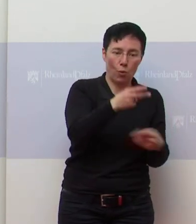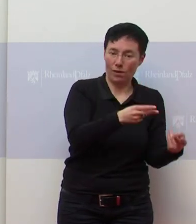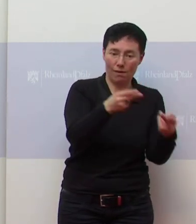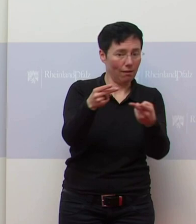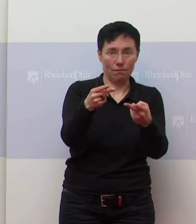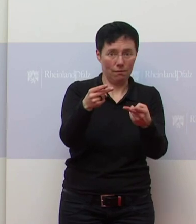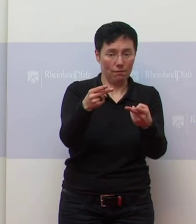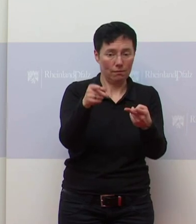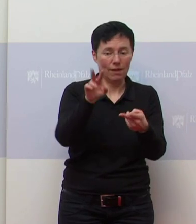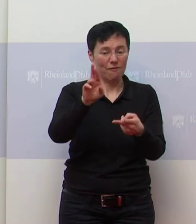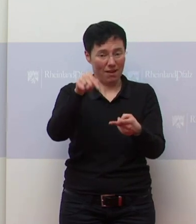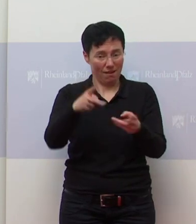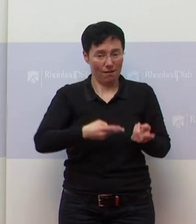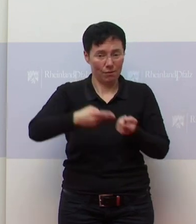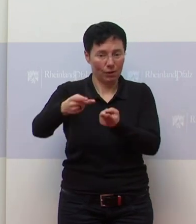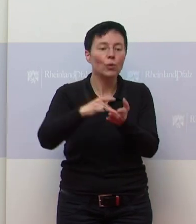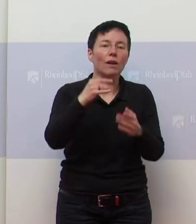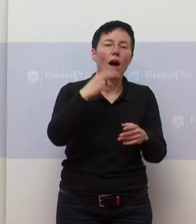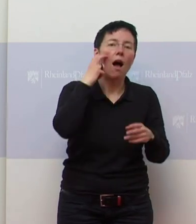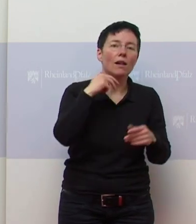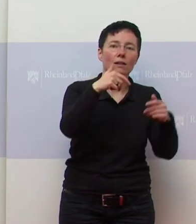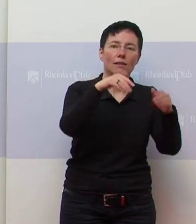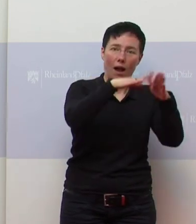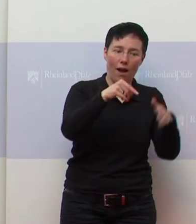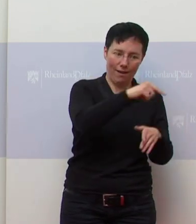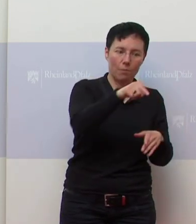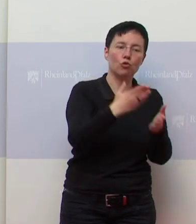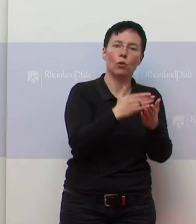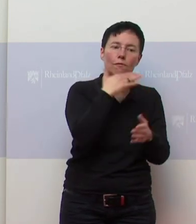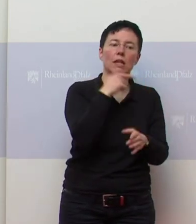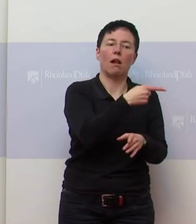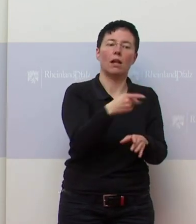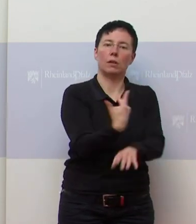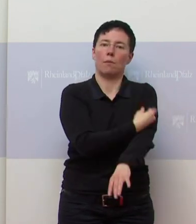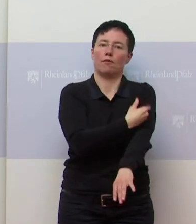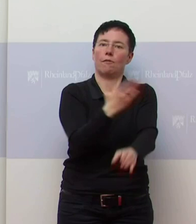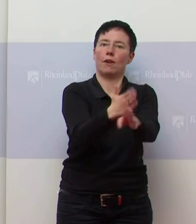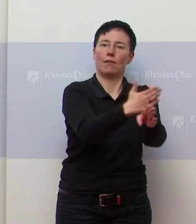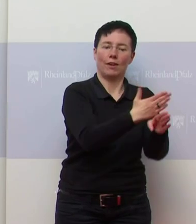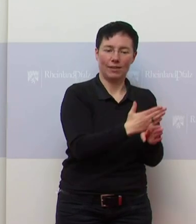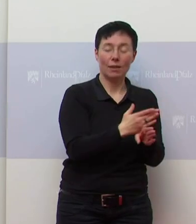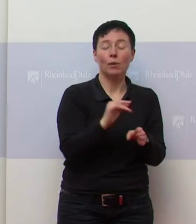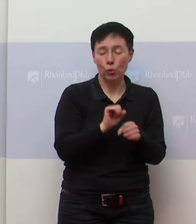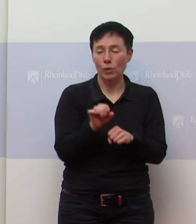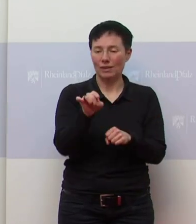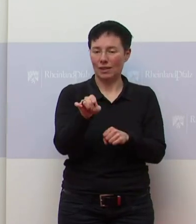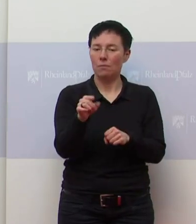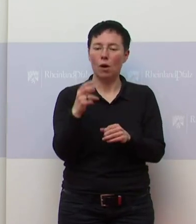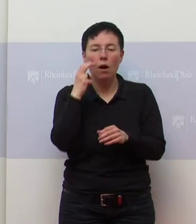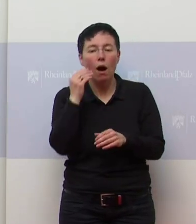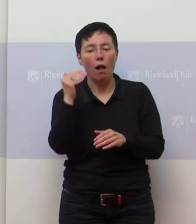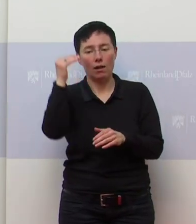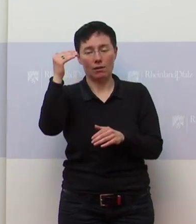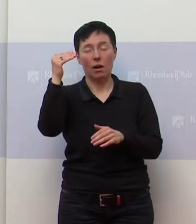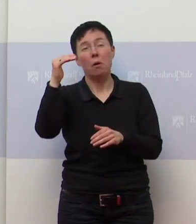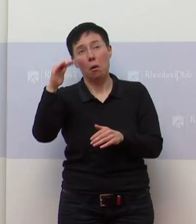in den Krankenhäusern, weil sie eben auch alle geimpft sind. Aber es sind immer noch viele, auch Hochbetragte. Und teilweise geht es halt runter bis